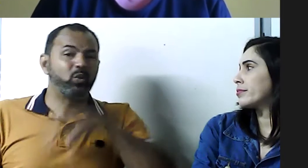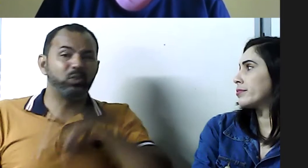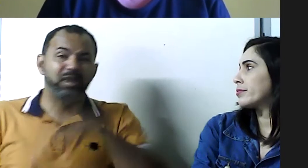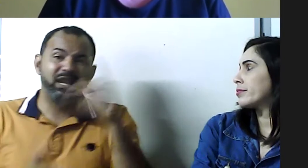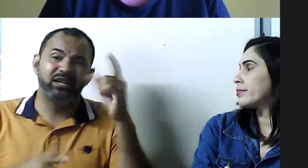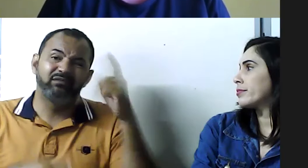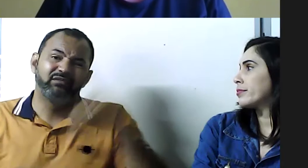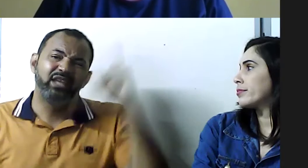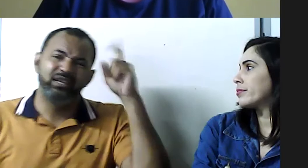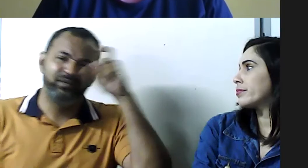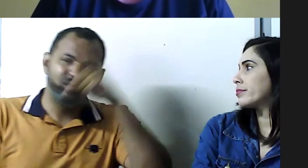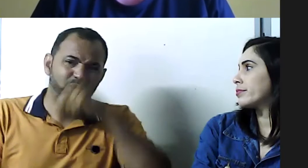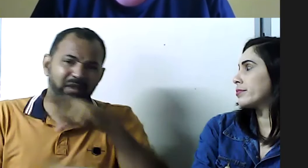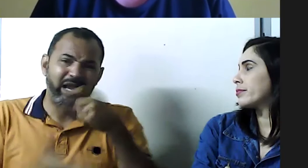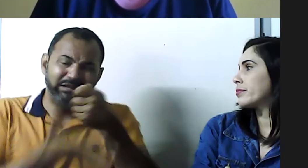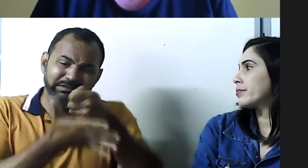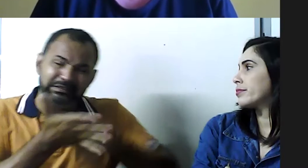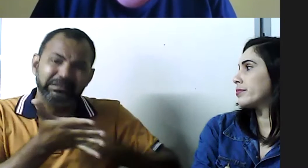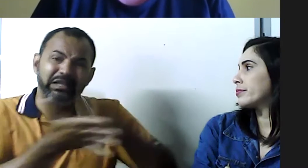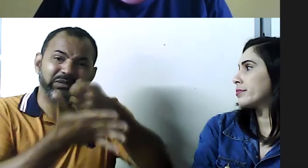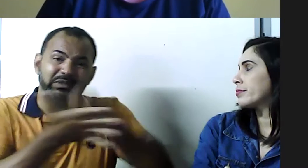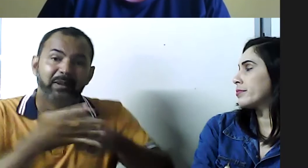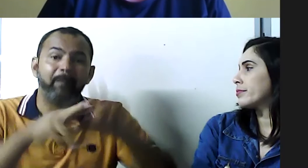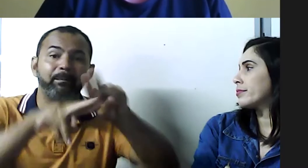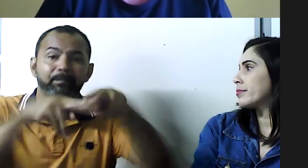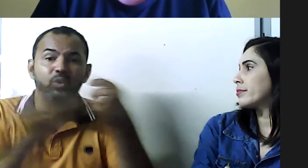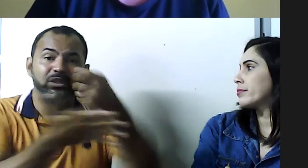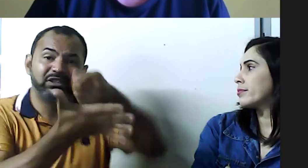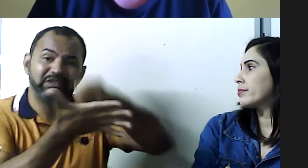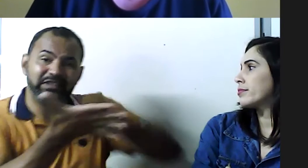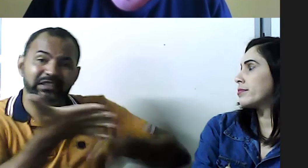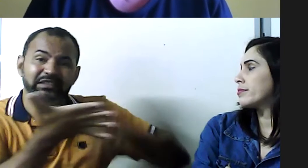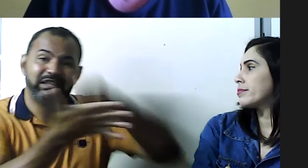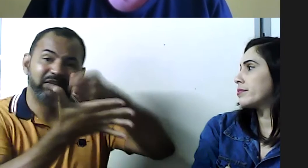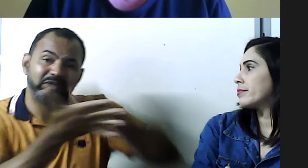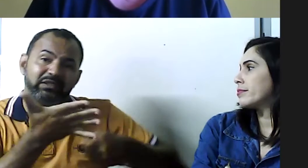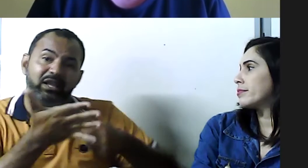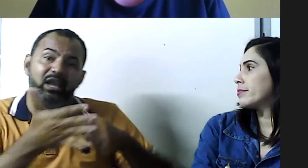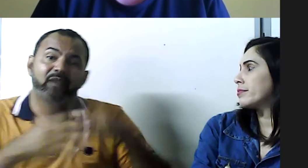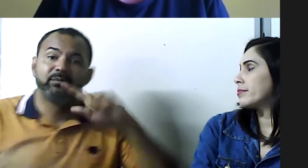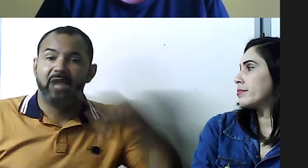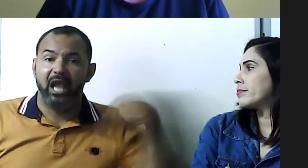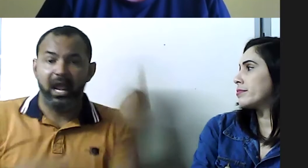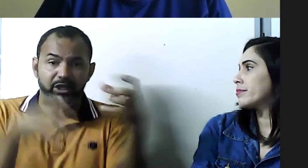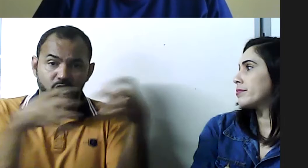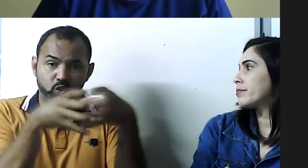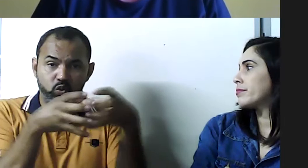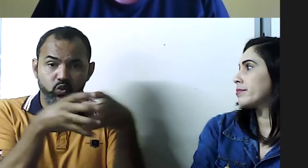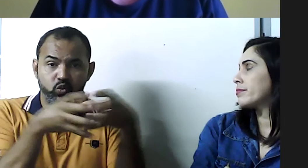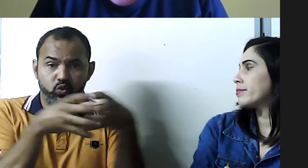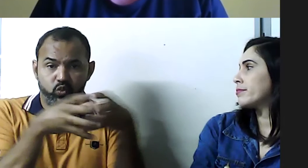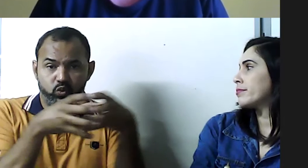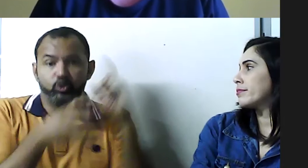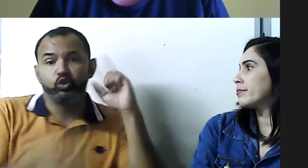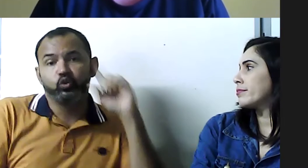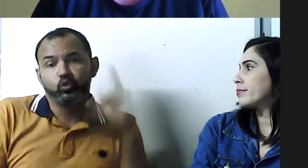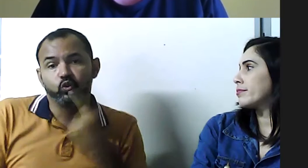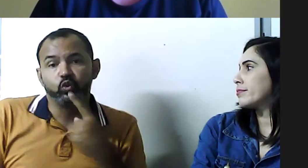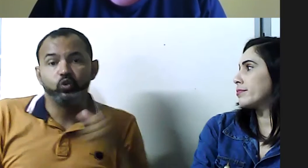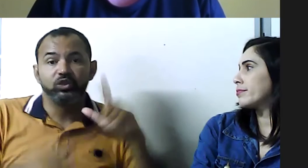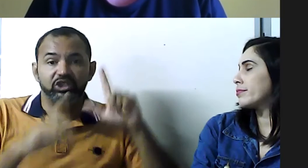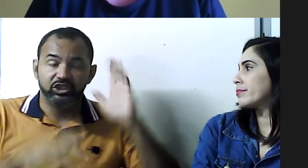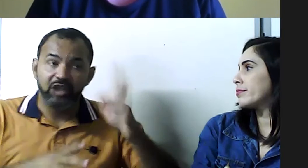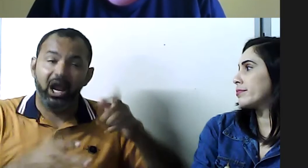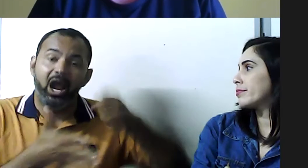língua de sinais, como segunda língua, é muito complicado o português para a comunidade surda, porque eles não são,